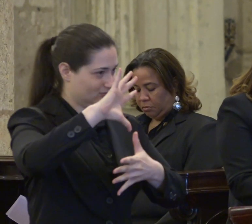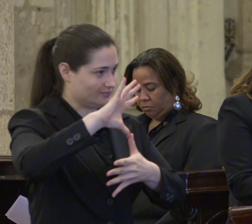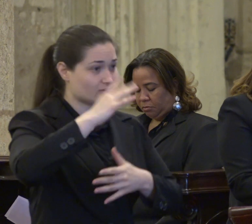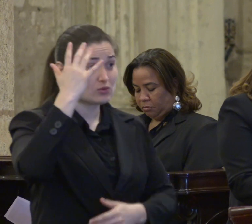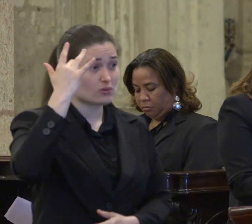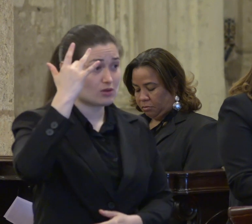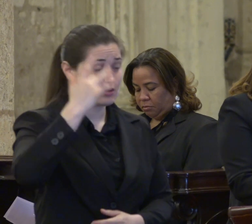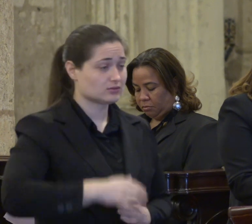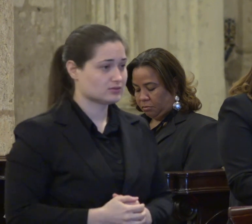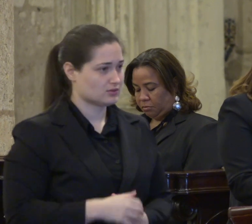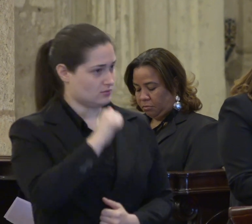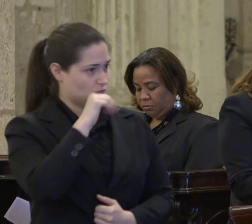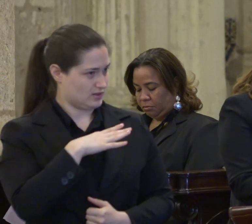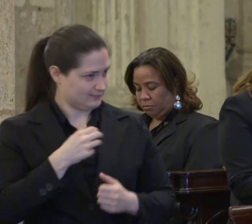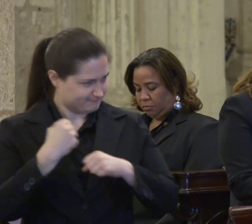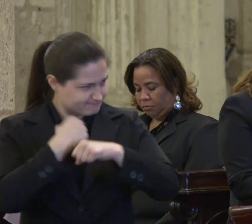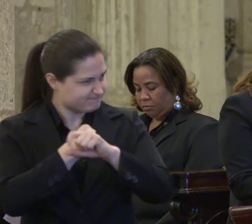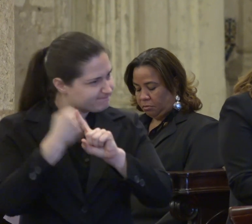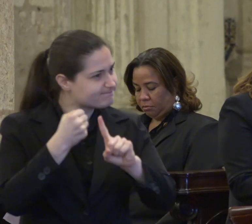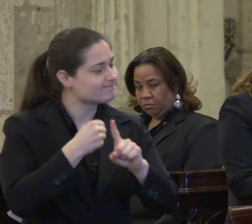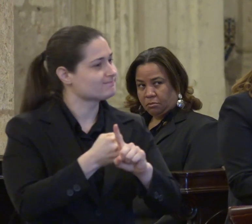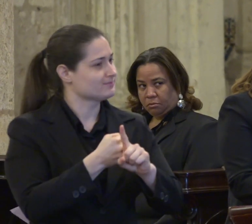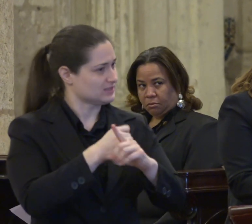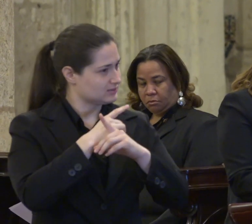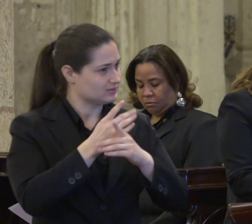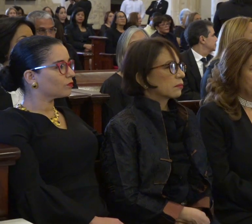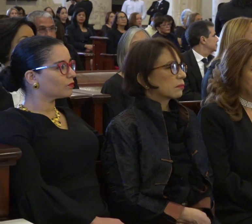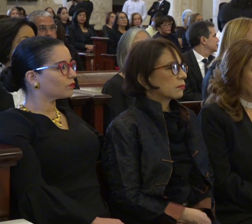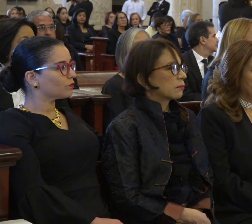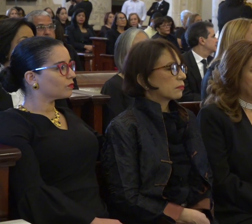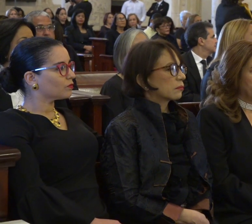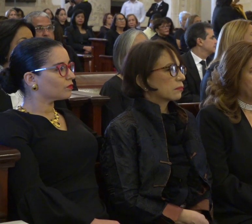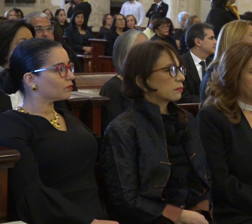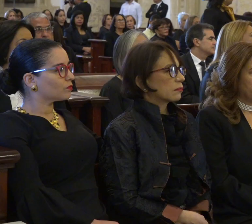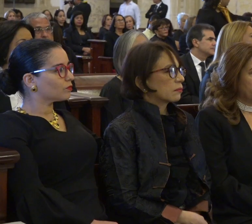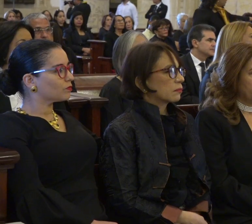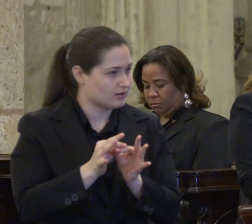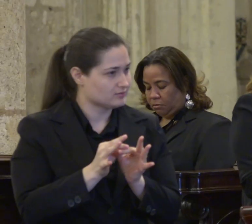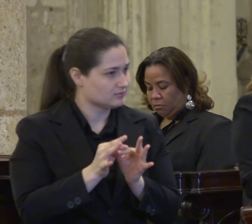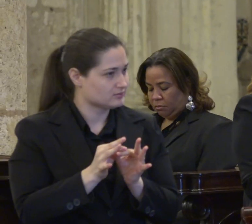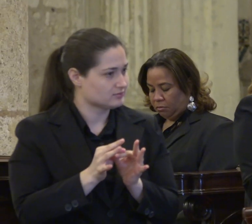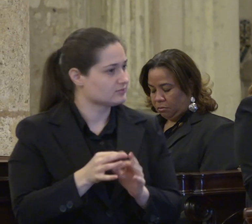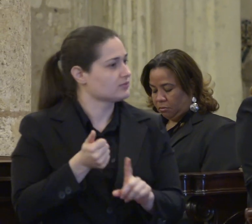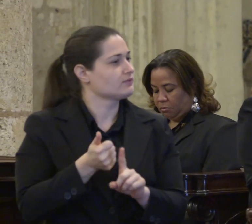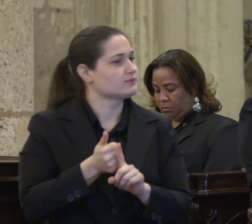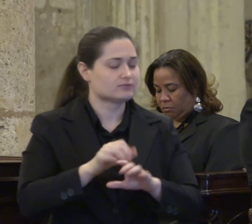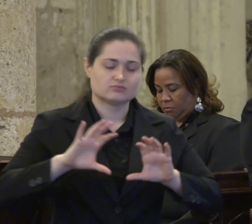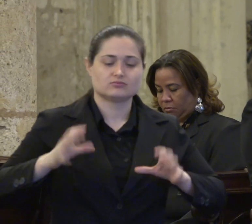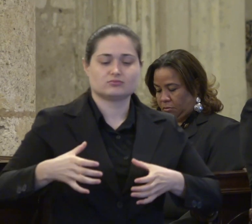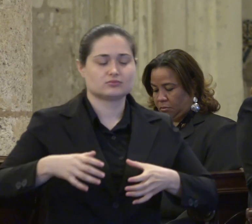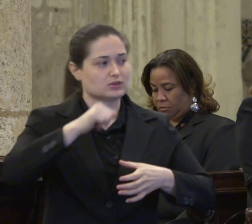sufragistas fueron mujeres de fe, mujeres de bien, fueron mujeres